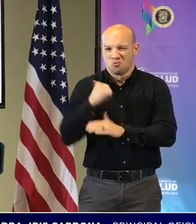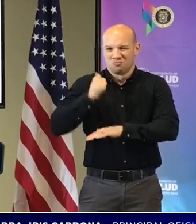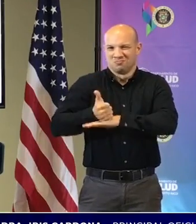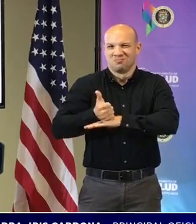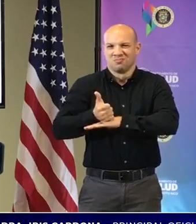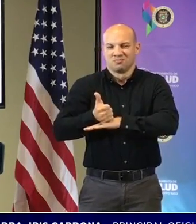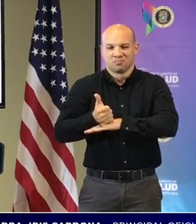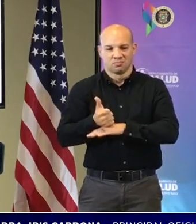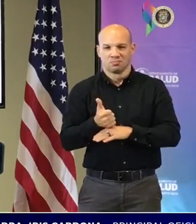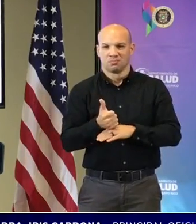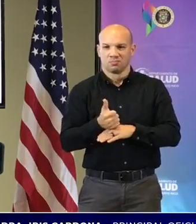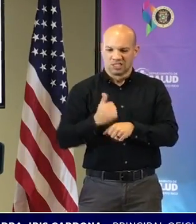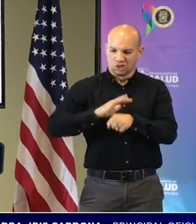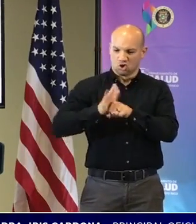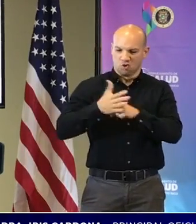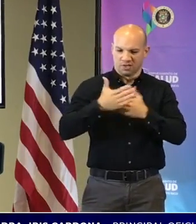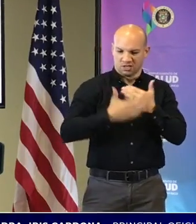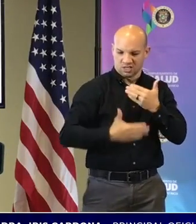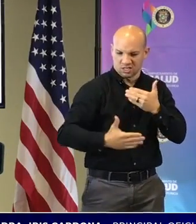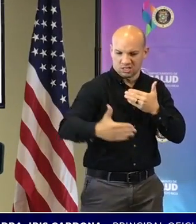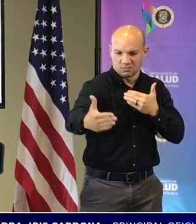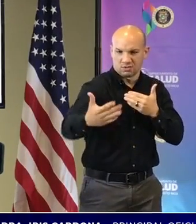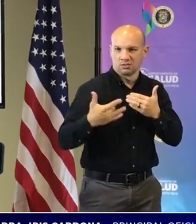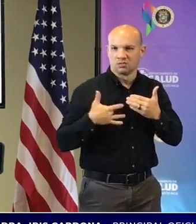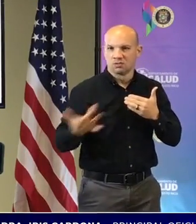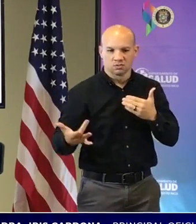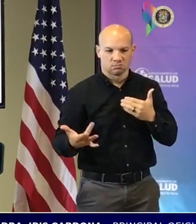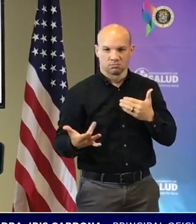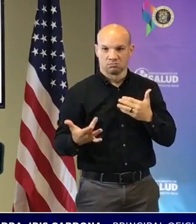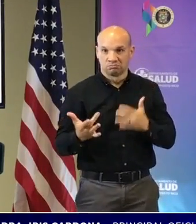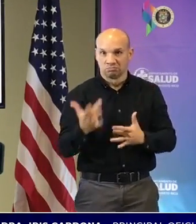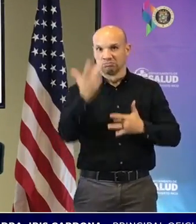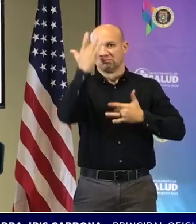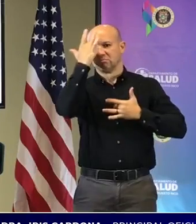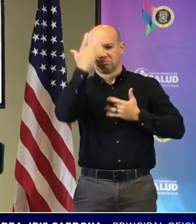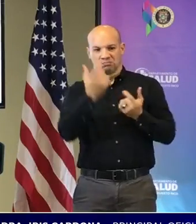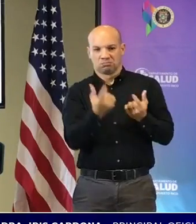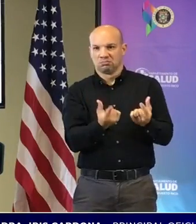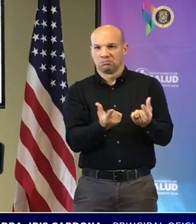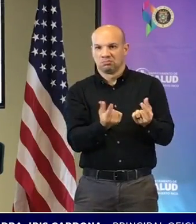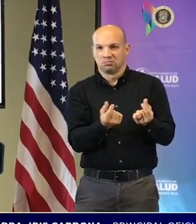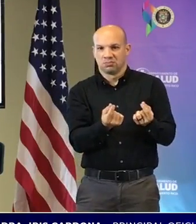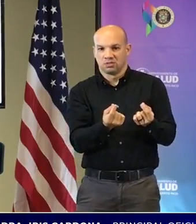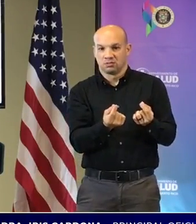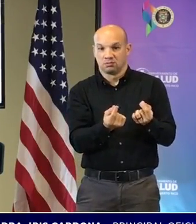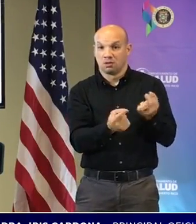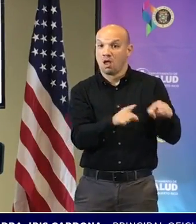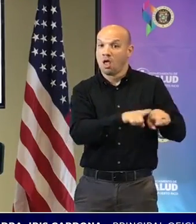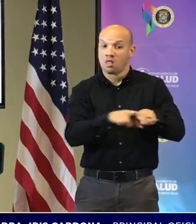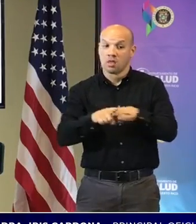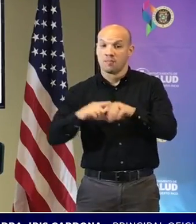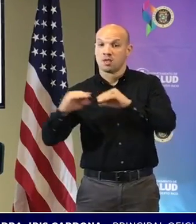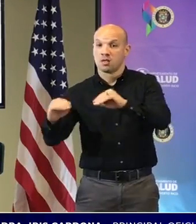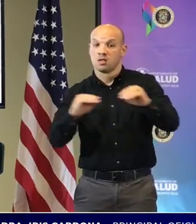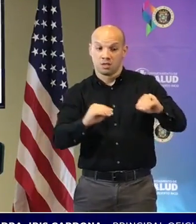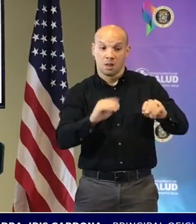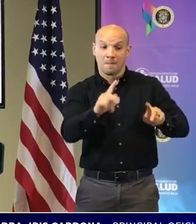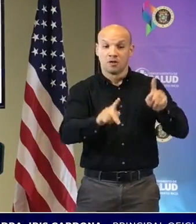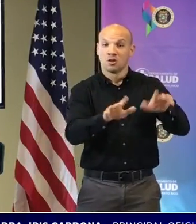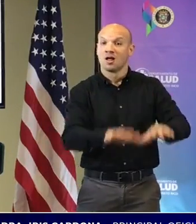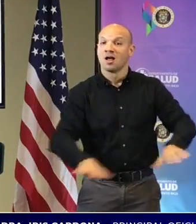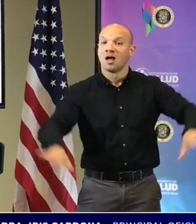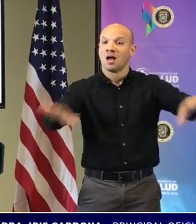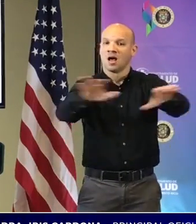sus efectos a largo plazo, cómo se deben manejar y sobre todo también educar a la población y a los pacientes de cómo